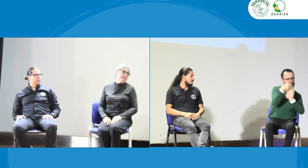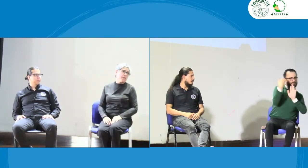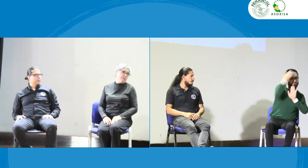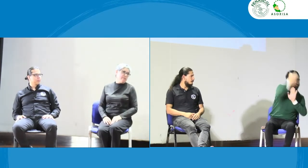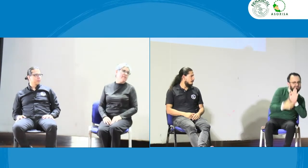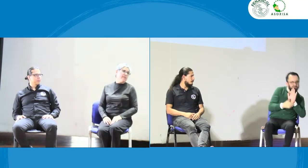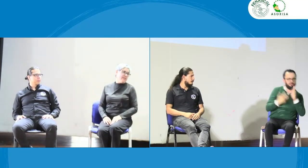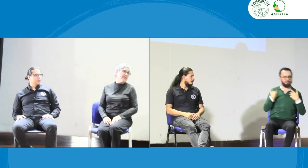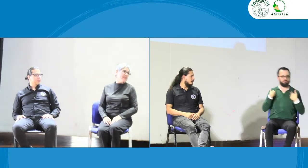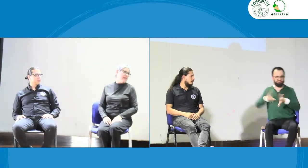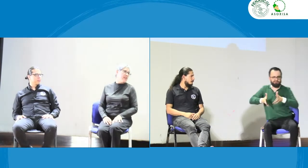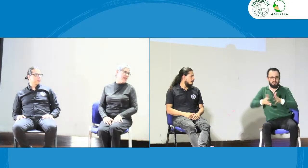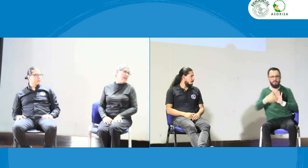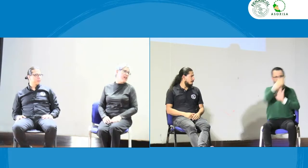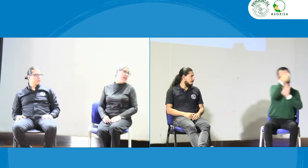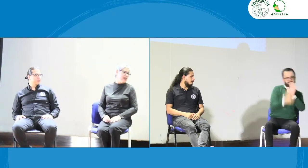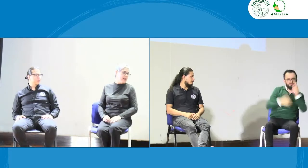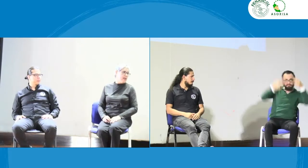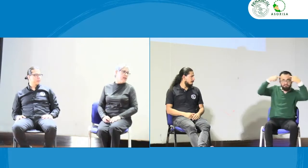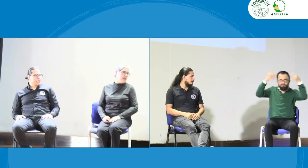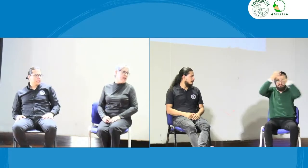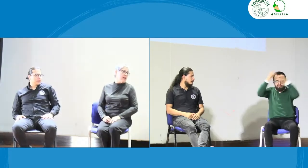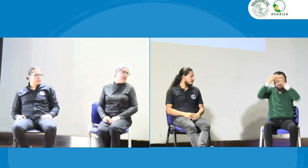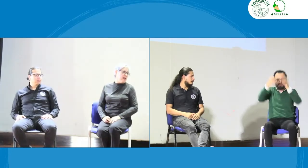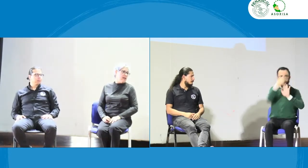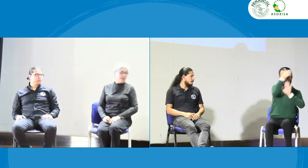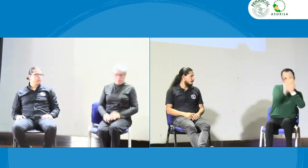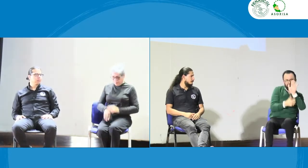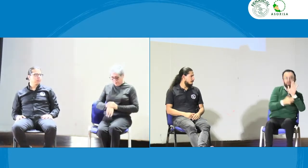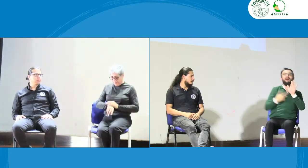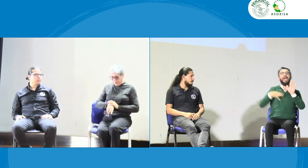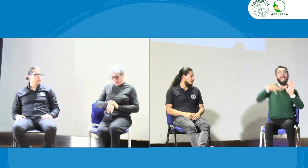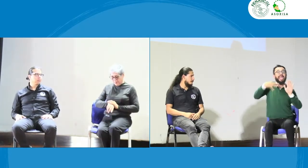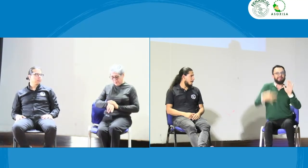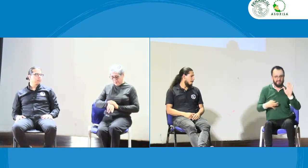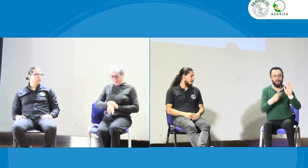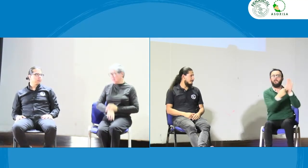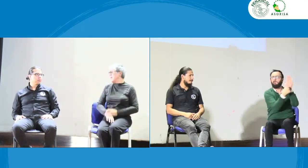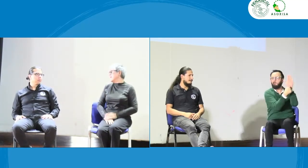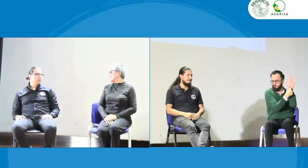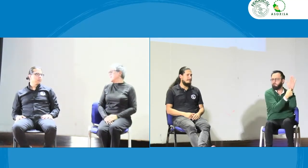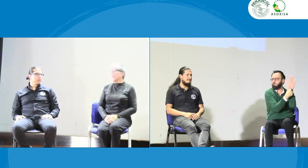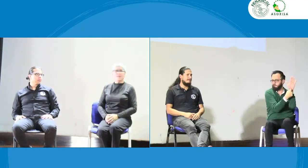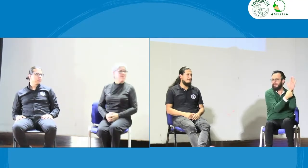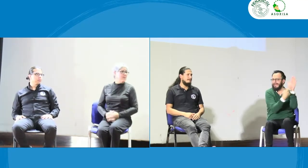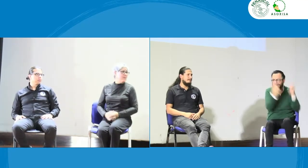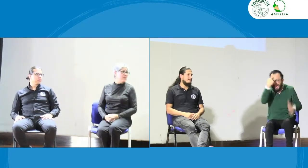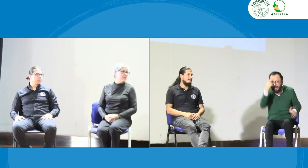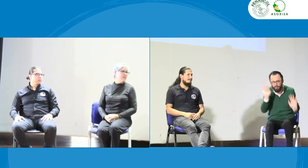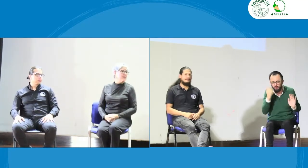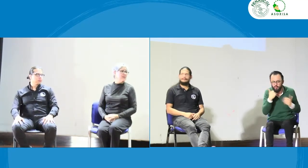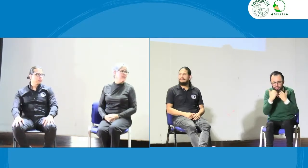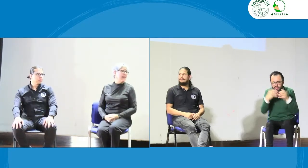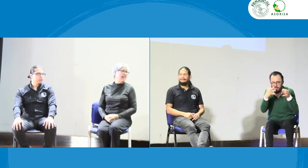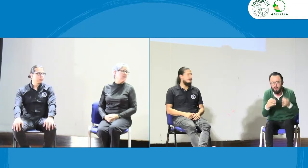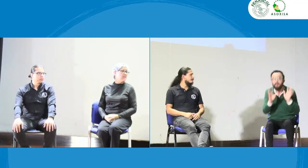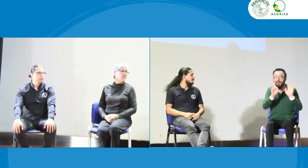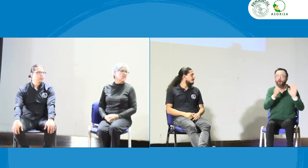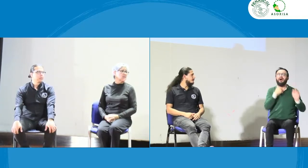que ver con la parte de español lengua de señas traslación ética creería yo que está ahí